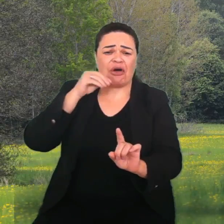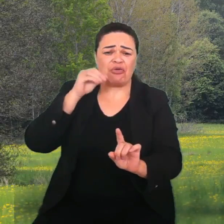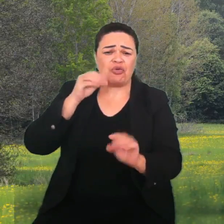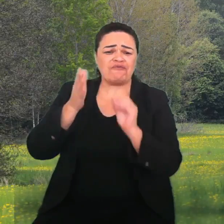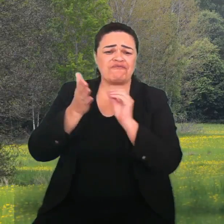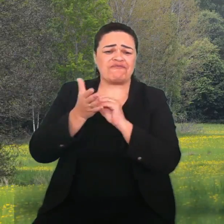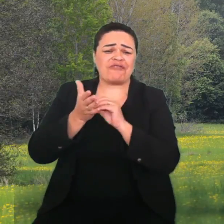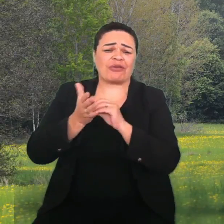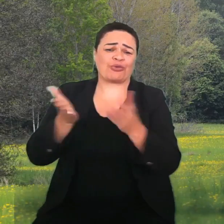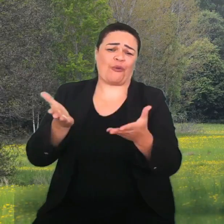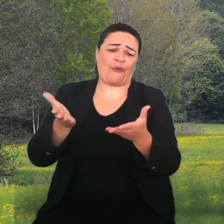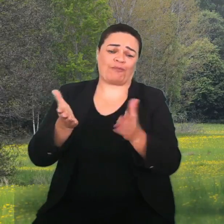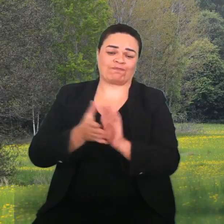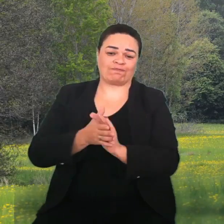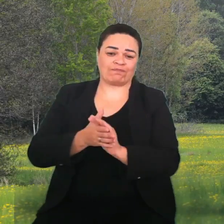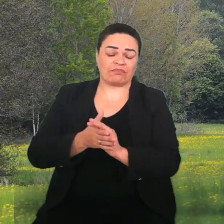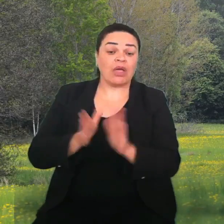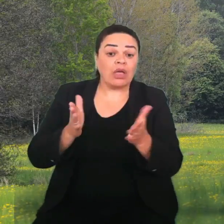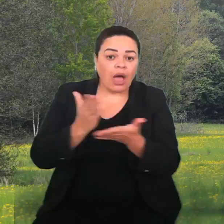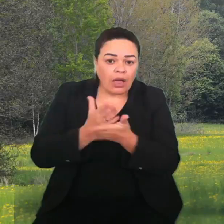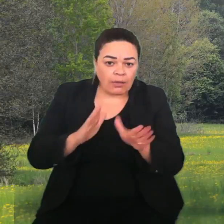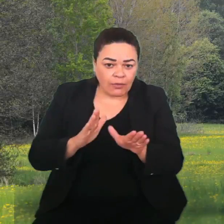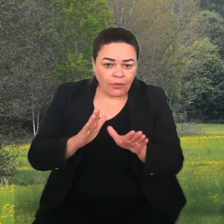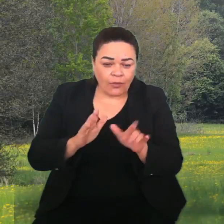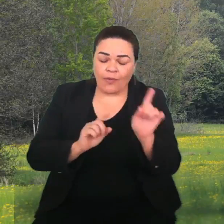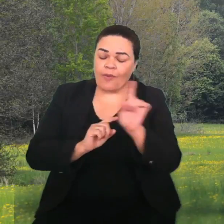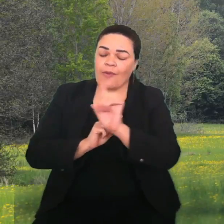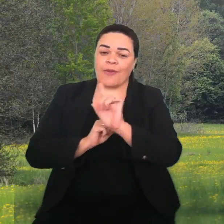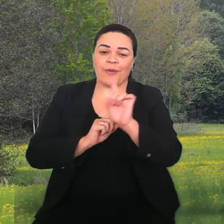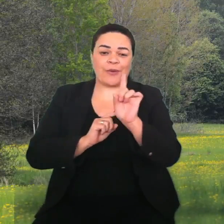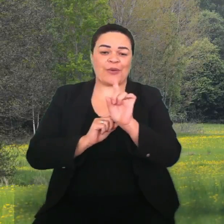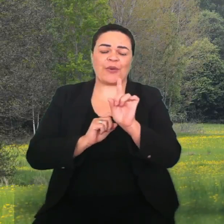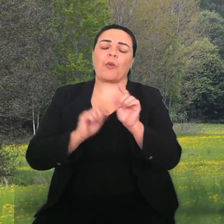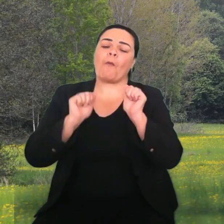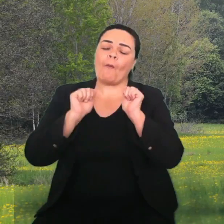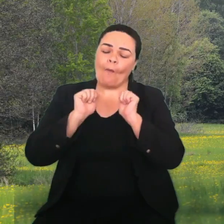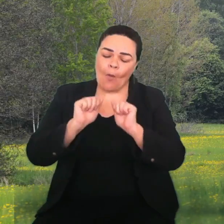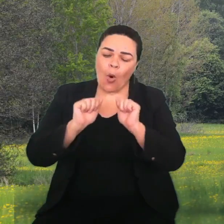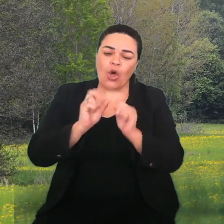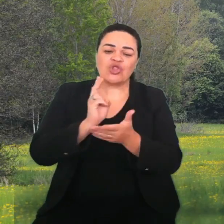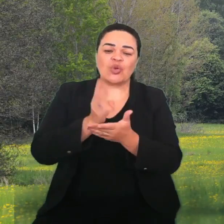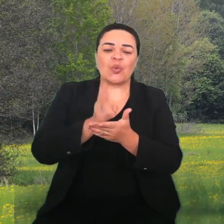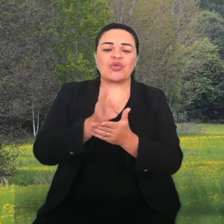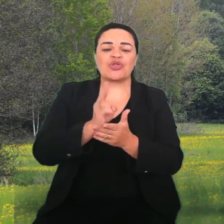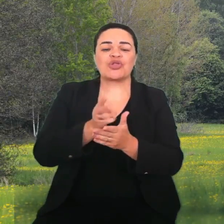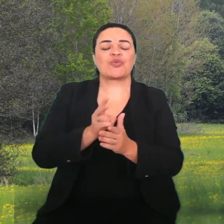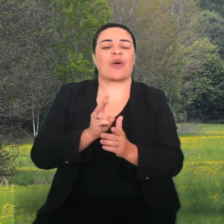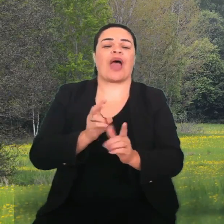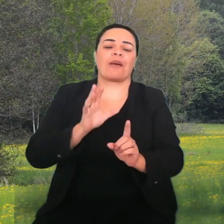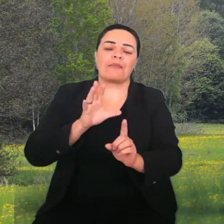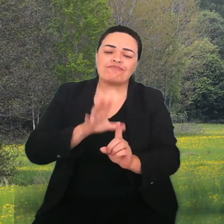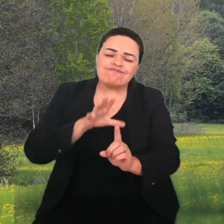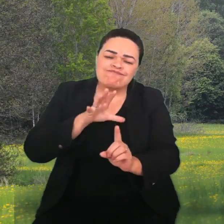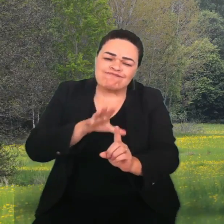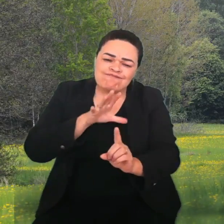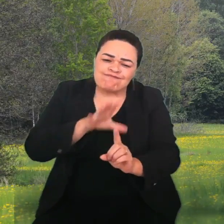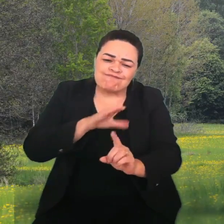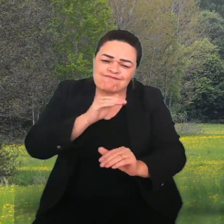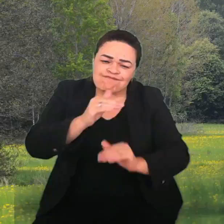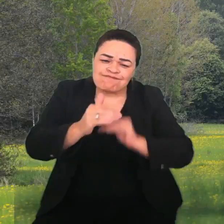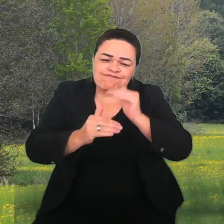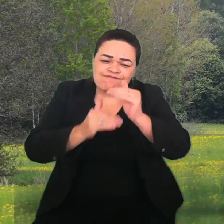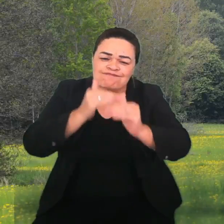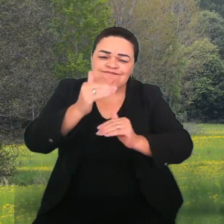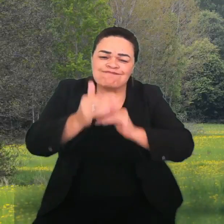passou a fase? Não. Vocês podem estimular essas crianças durante toda a etapa de desenvolvimento delas.